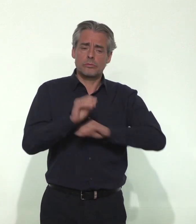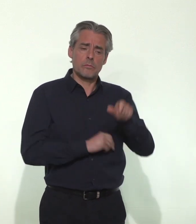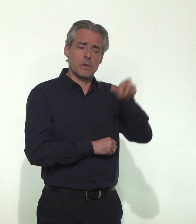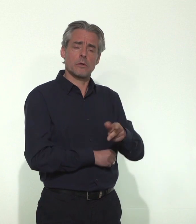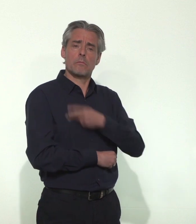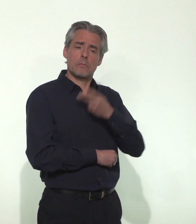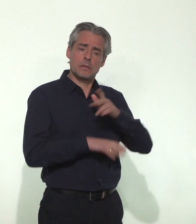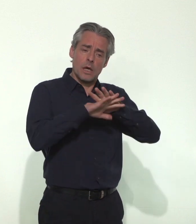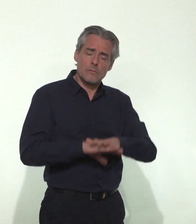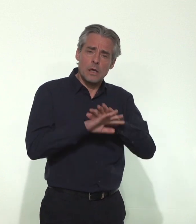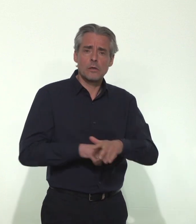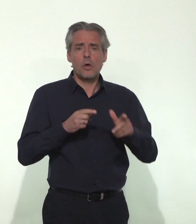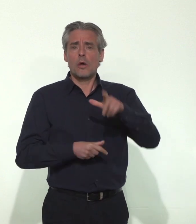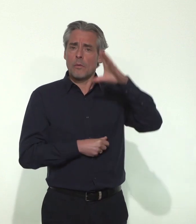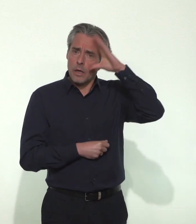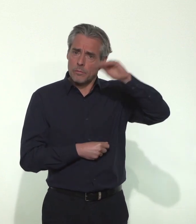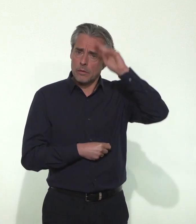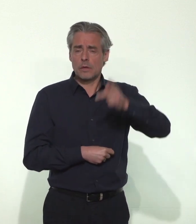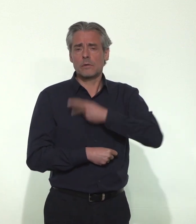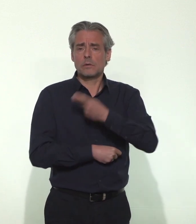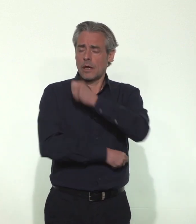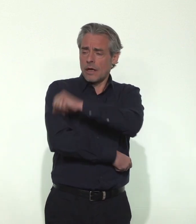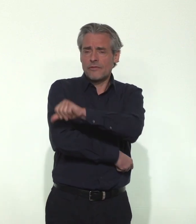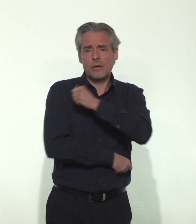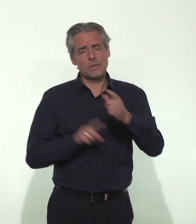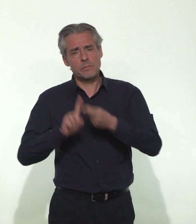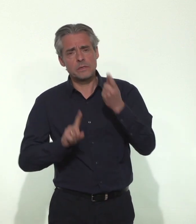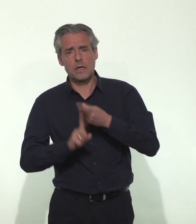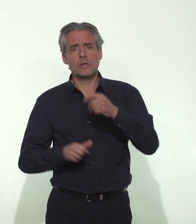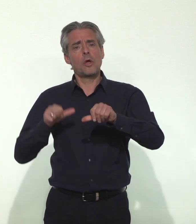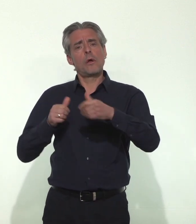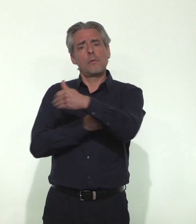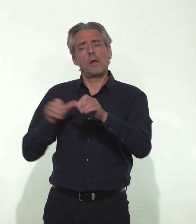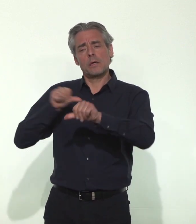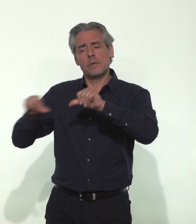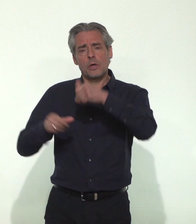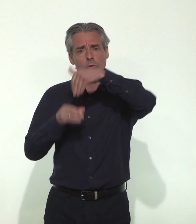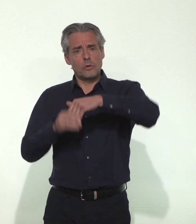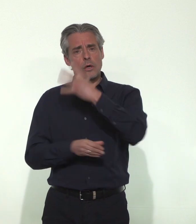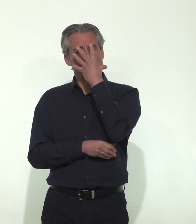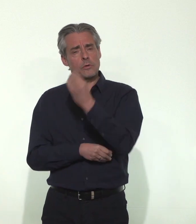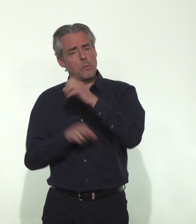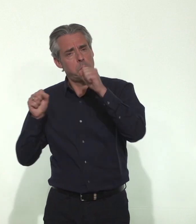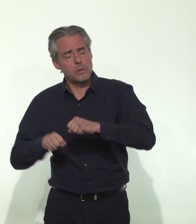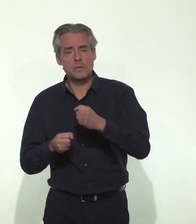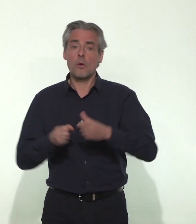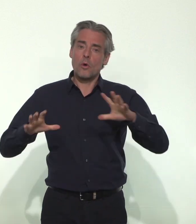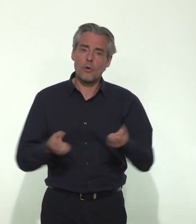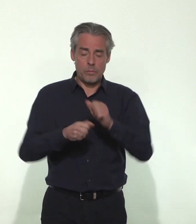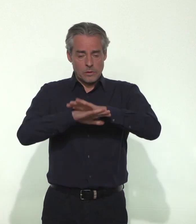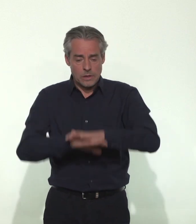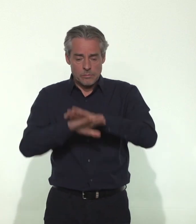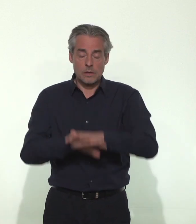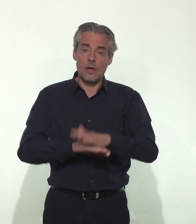réanimateur, d'interne, d'externe, d'infirmiers spécialisés, du bloc opératoire ou en anesthésie, de compétences de réanimation,